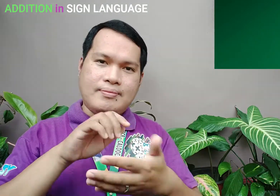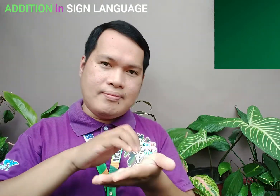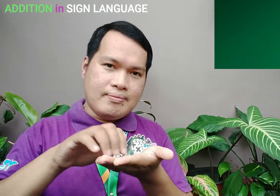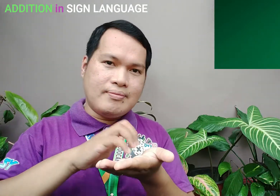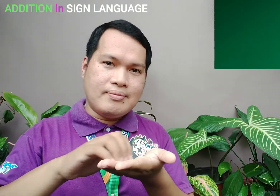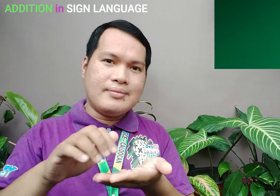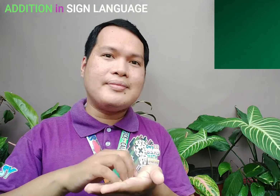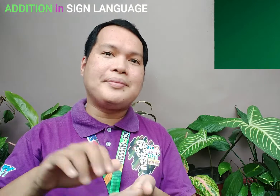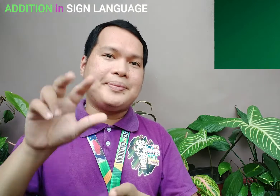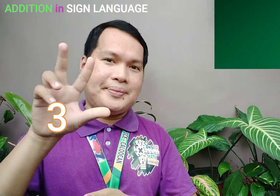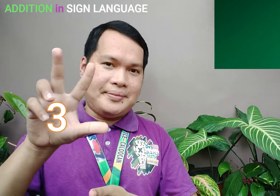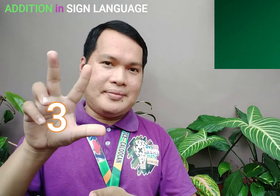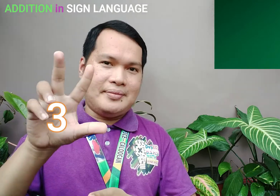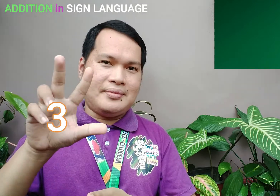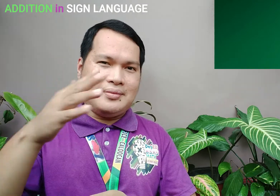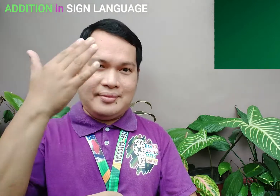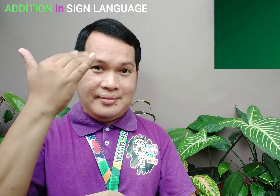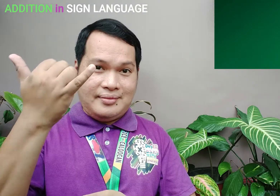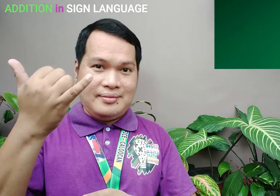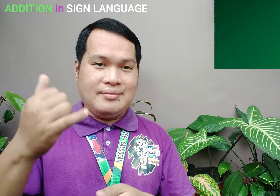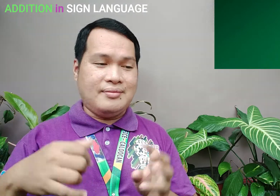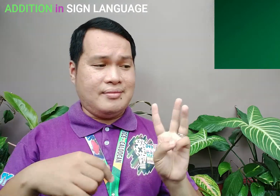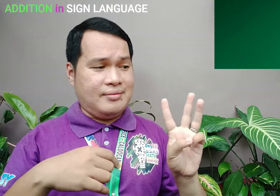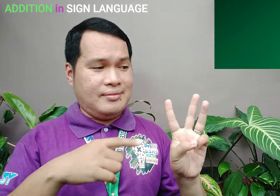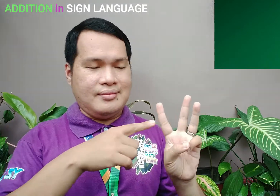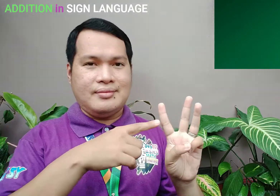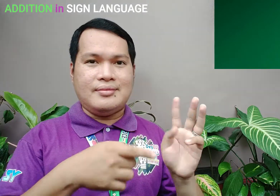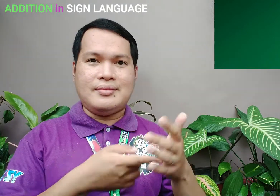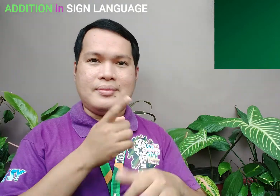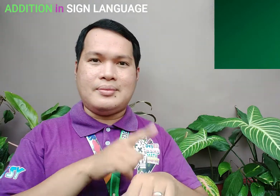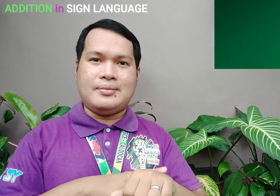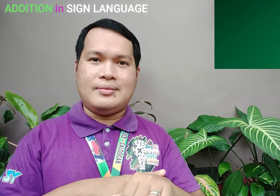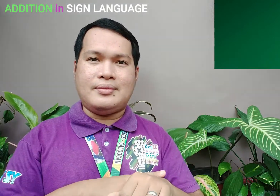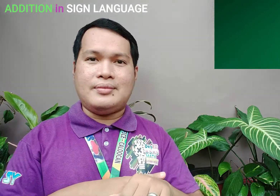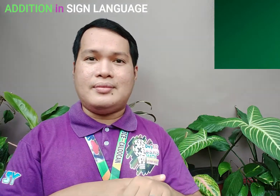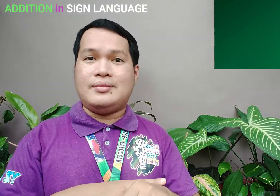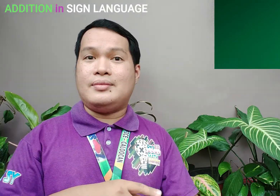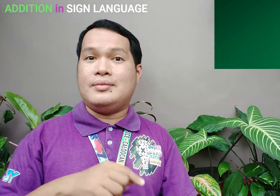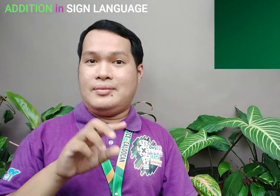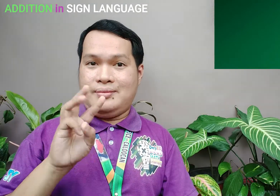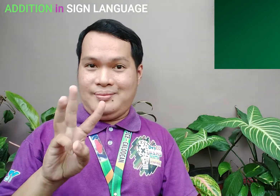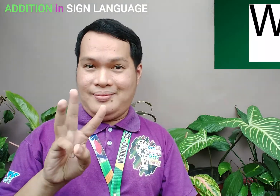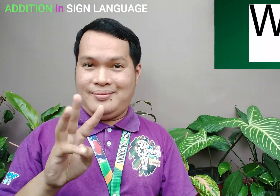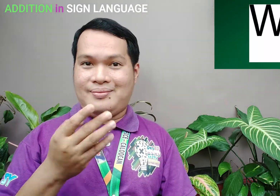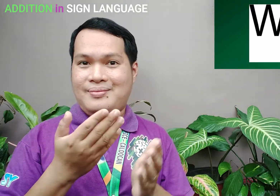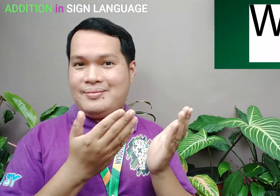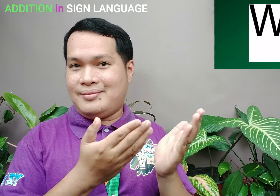Pero sanayan natin na ang 3 ay may tatlong daliri